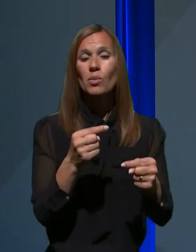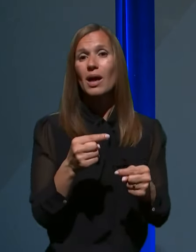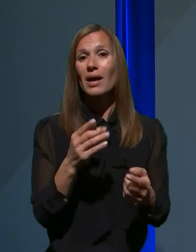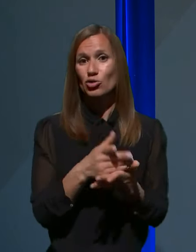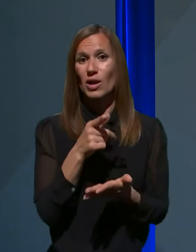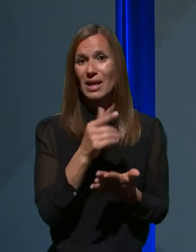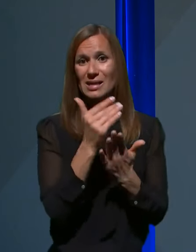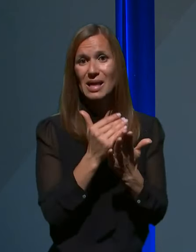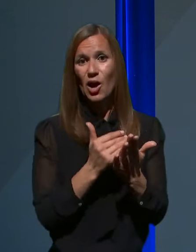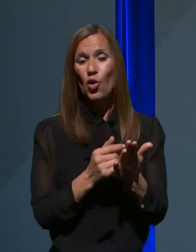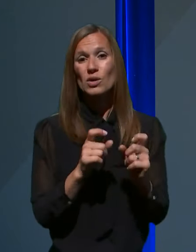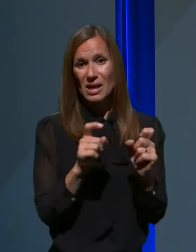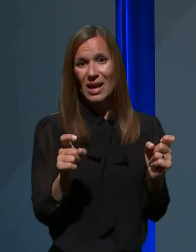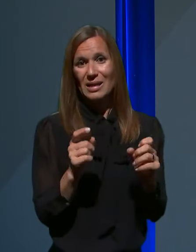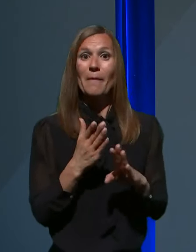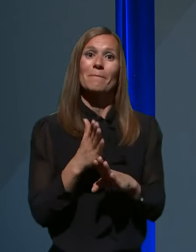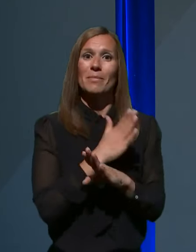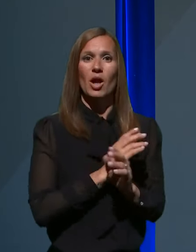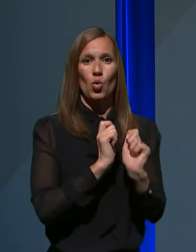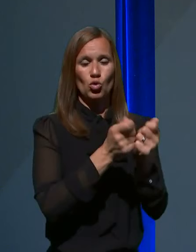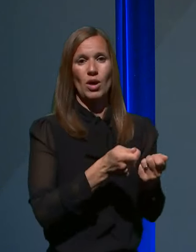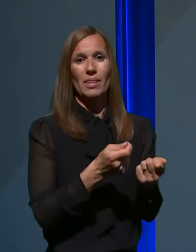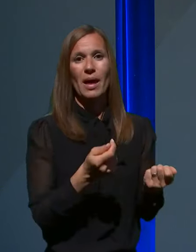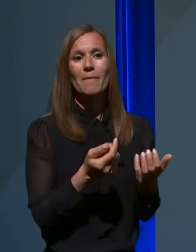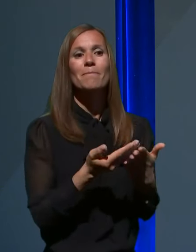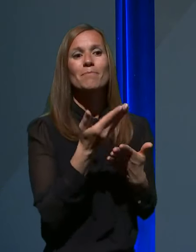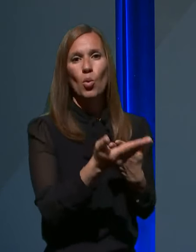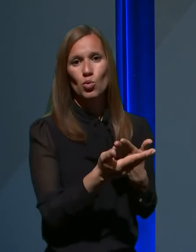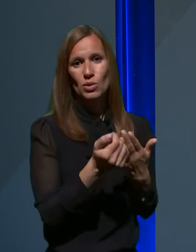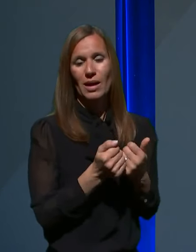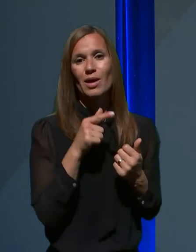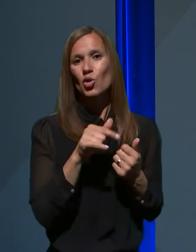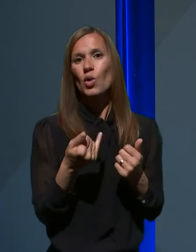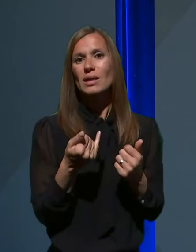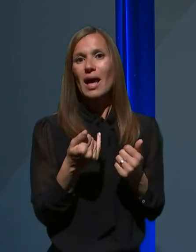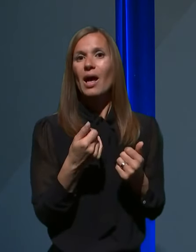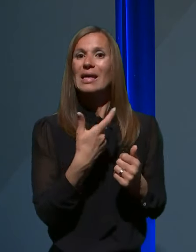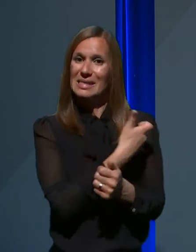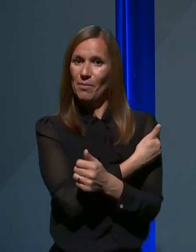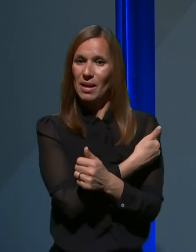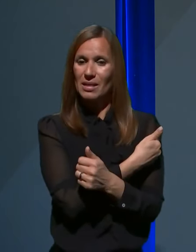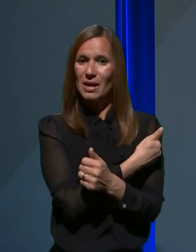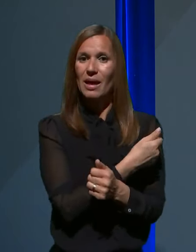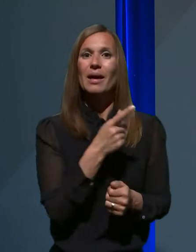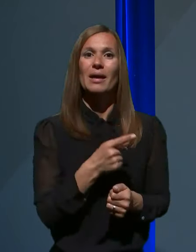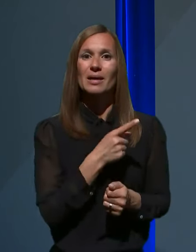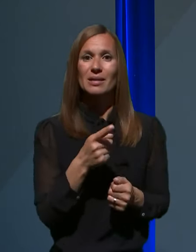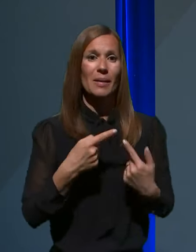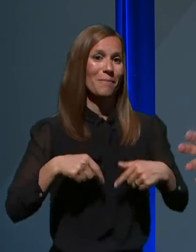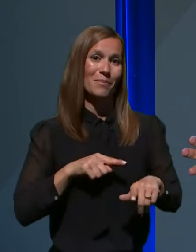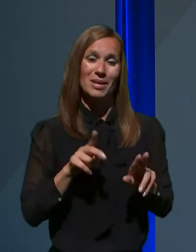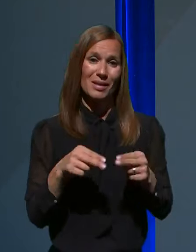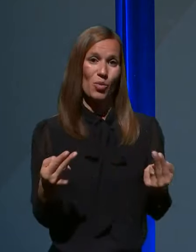zaradi prej uložene pobude, se pravi, govorimo o cepljenju in mi ne moramo